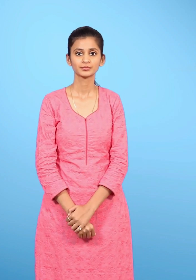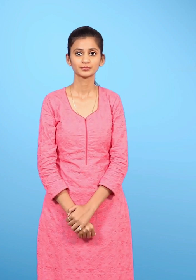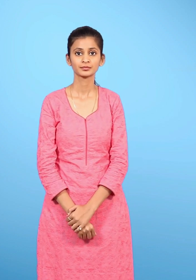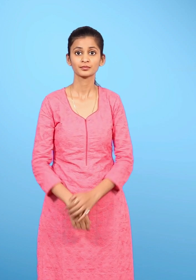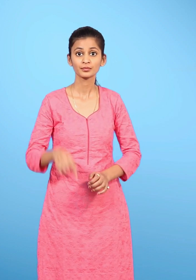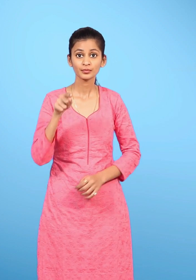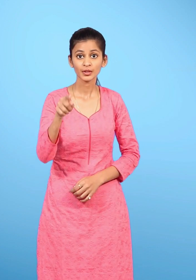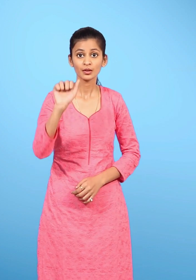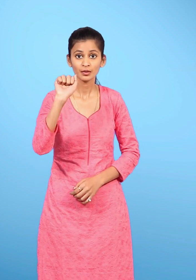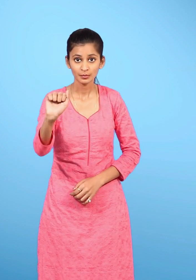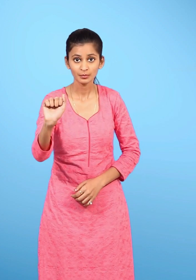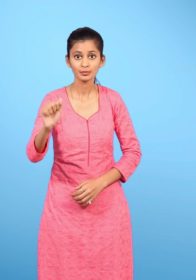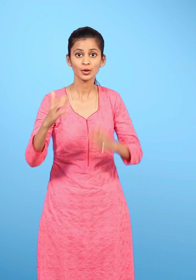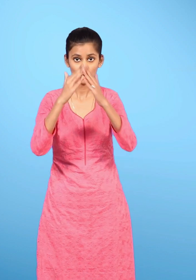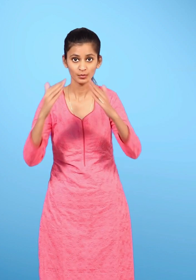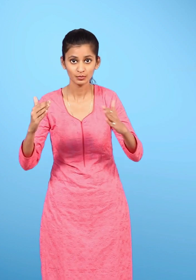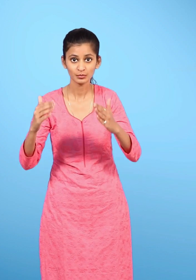क्या तुम अपने घर को साफ रखते हो?